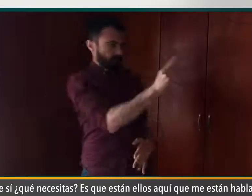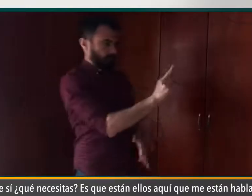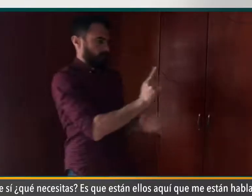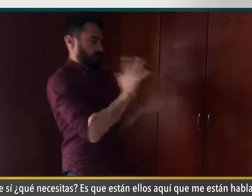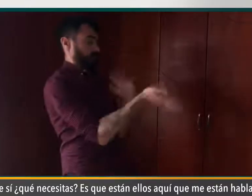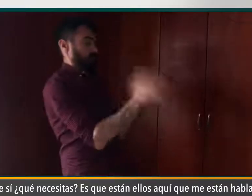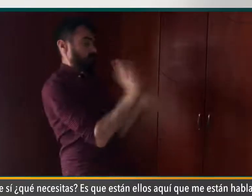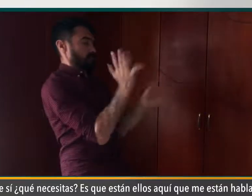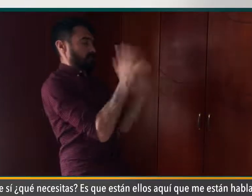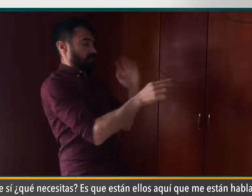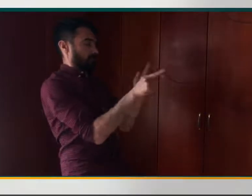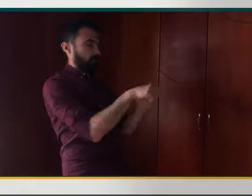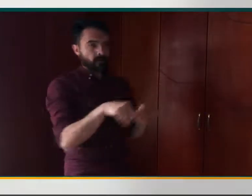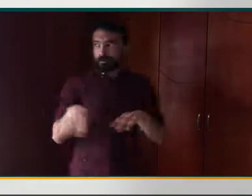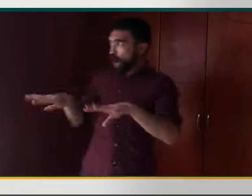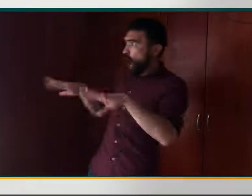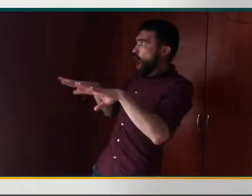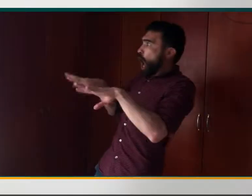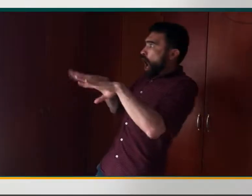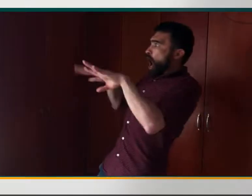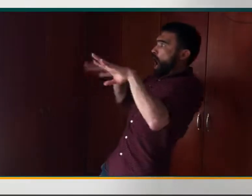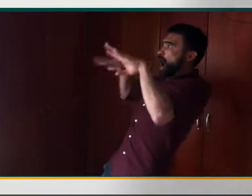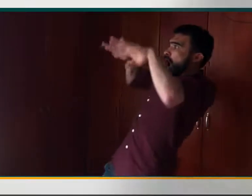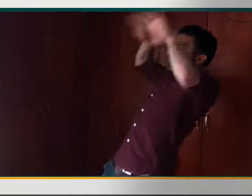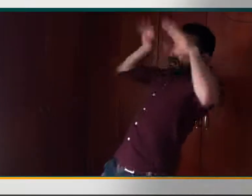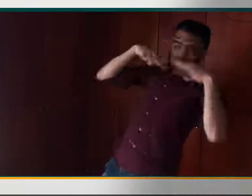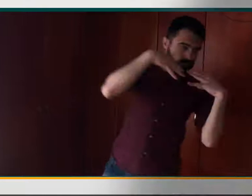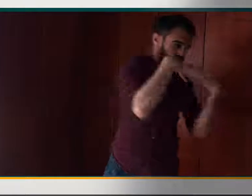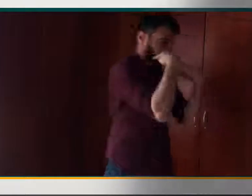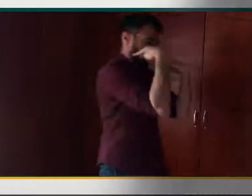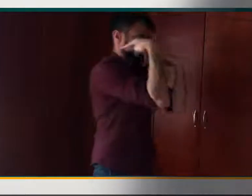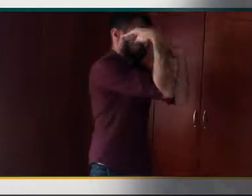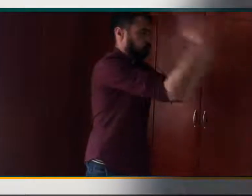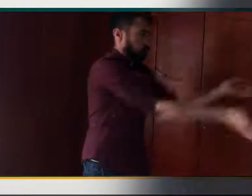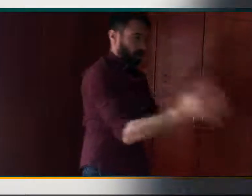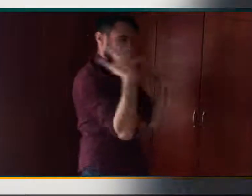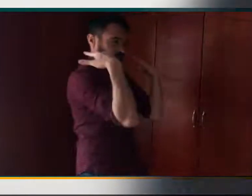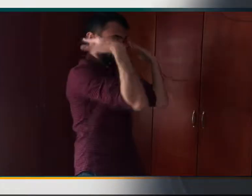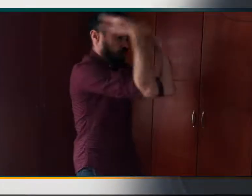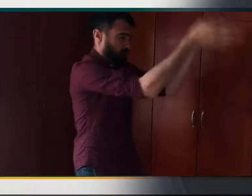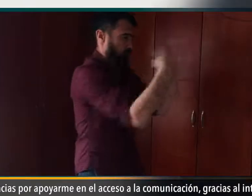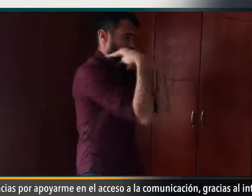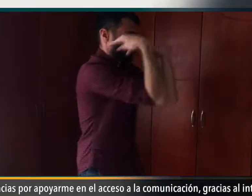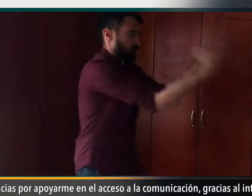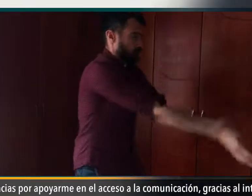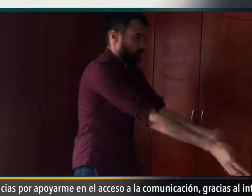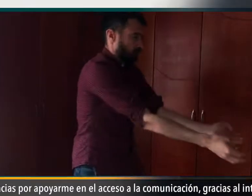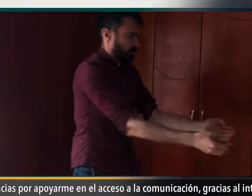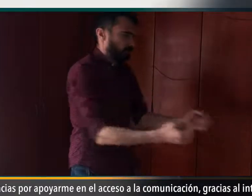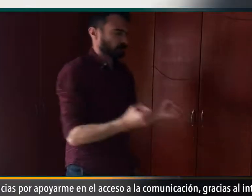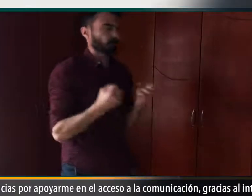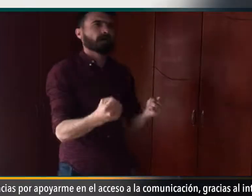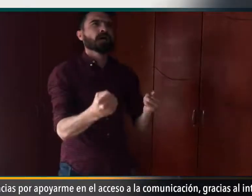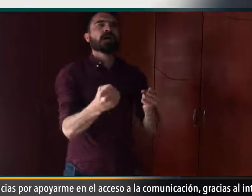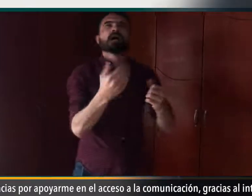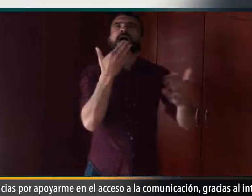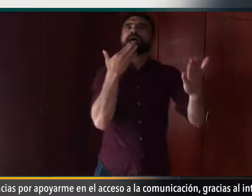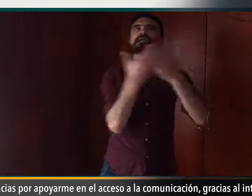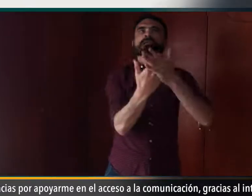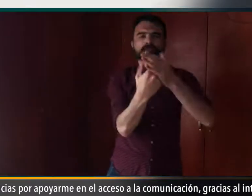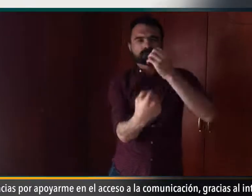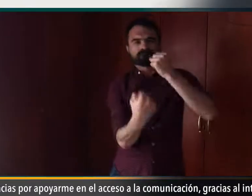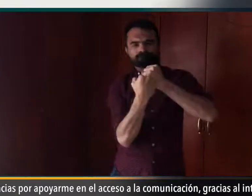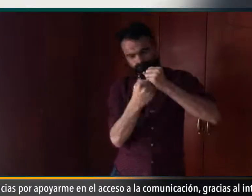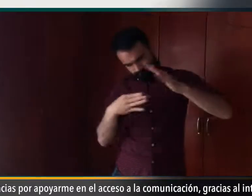¡Claro, con gusto! El intérprete empieza a hacer señas y todas las personas caen al suelo. ¡Gracias por apoyarme en el acceso a la